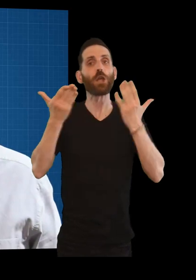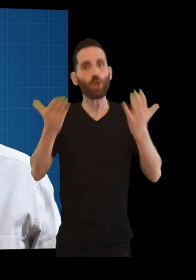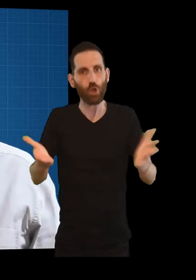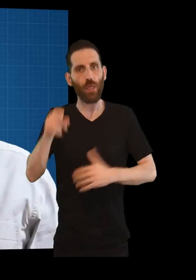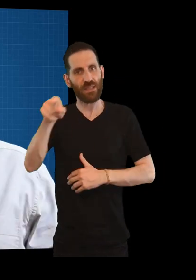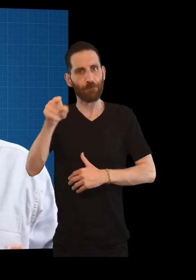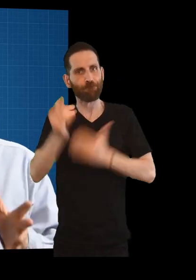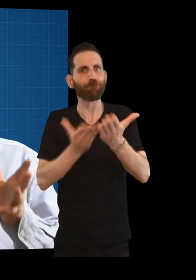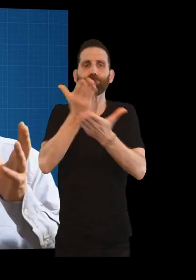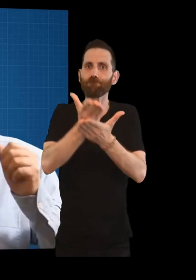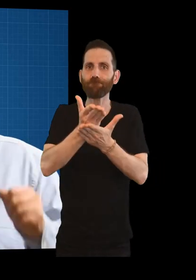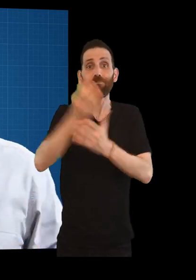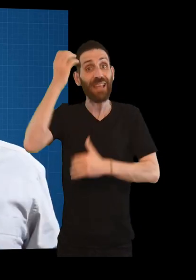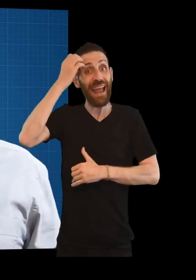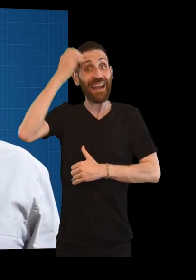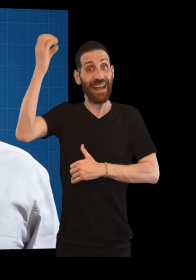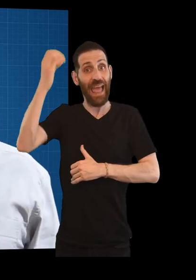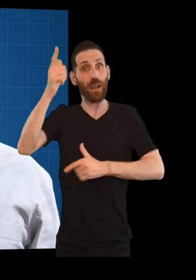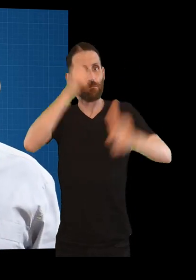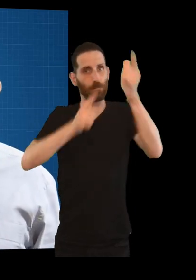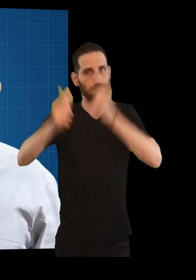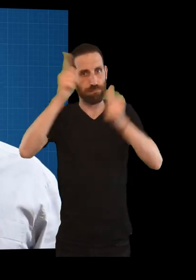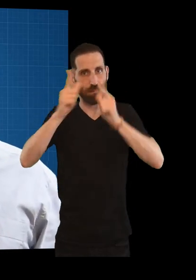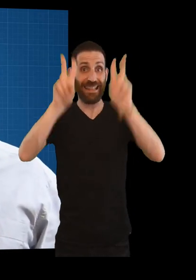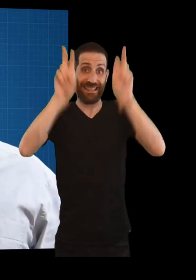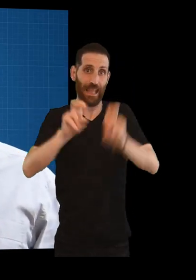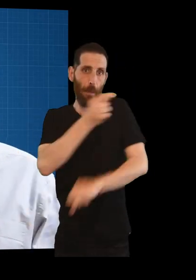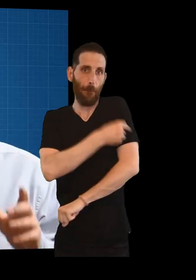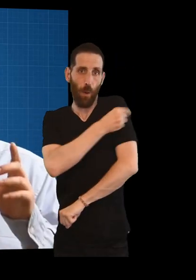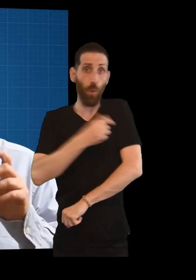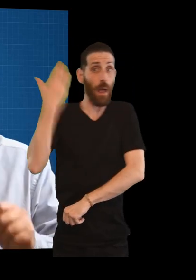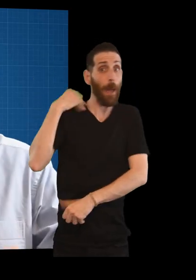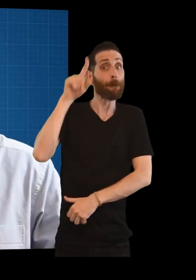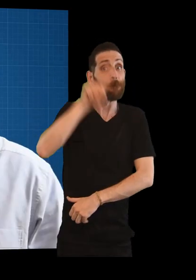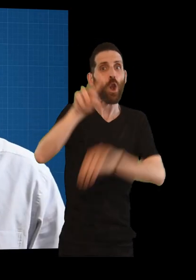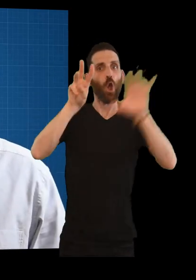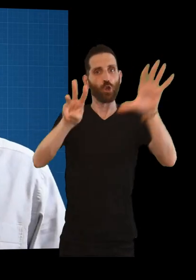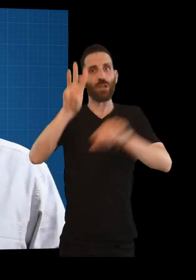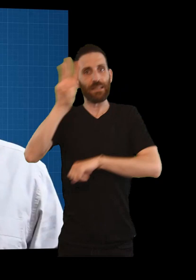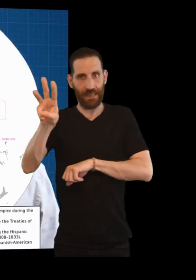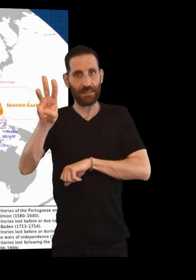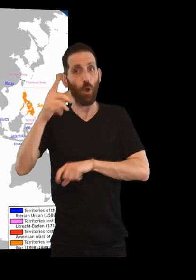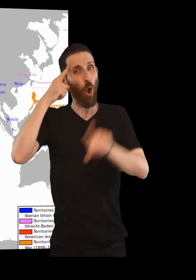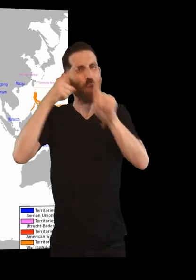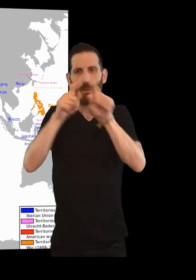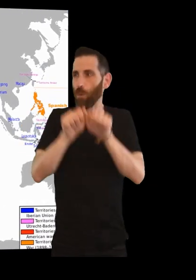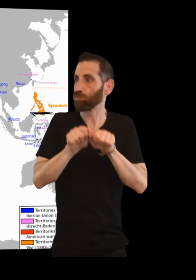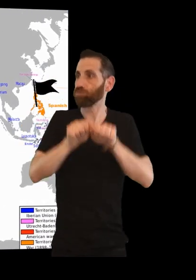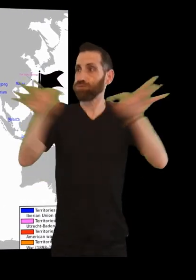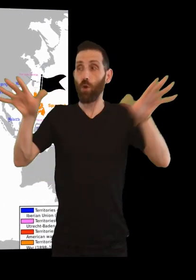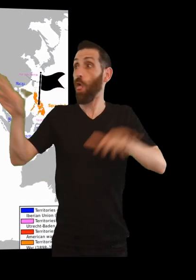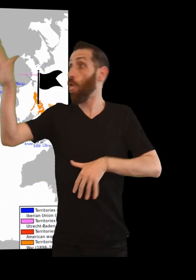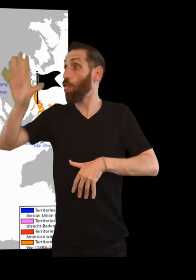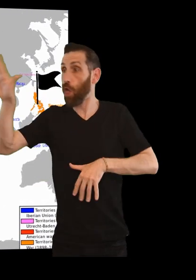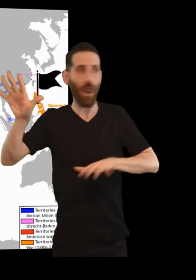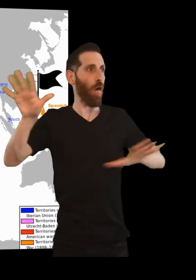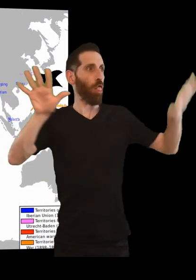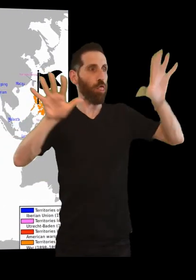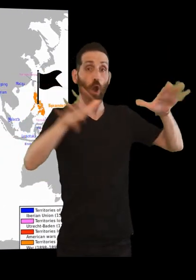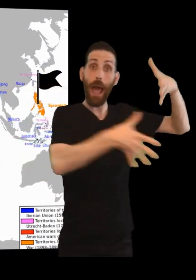Pois é dispuxo a organizar a Real Expedición Filantrópica en 1203, para levar vacina as que eran provincias españolas de